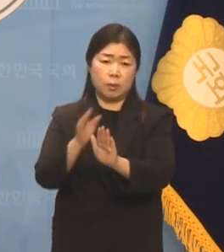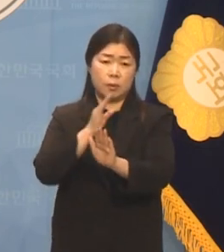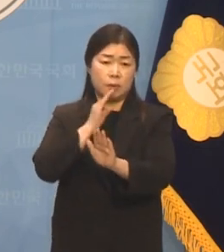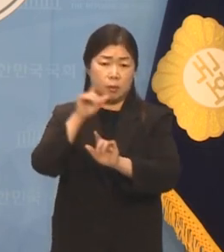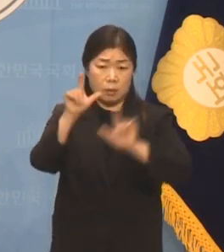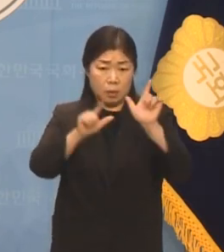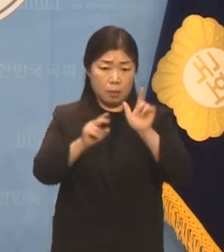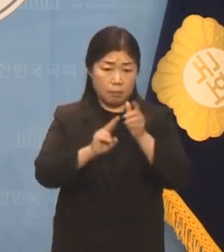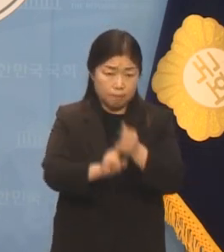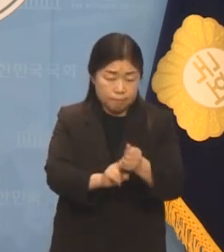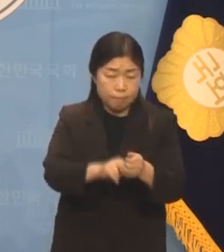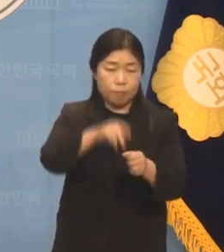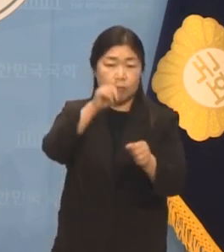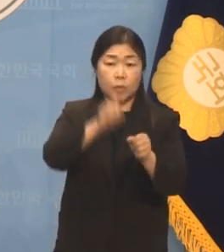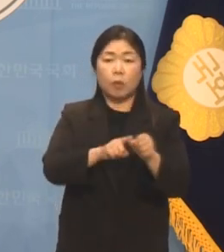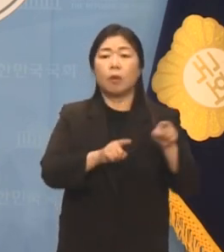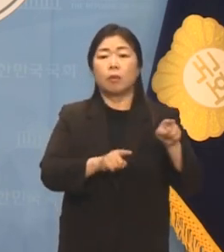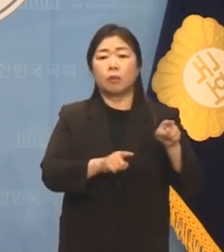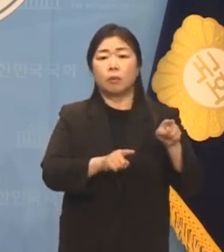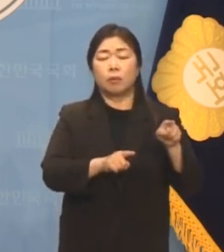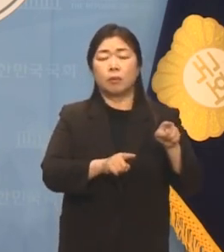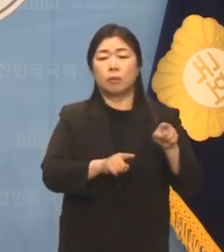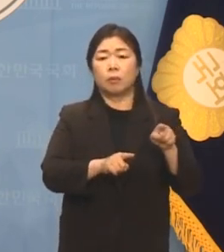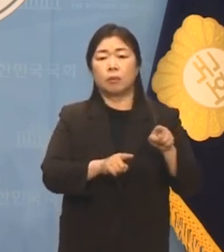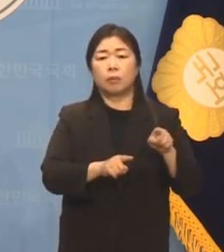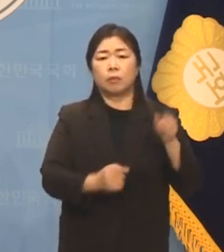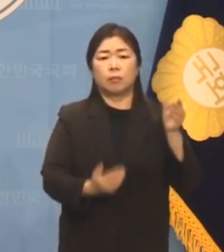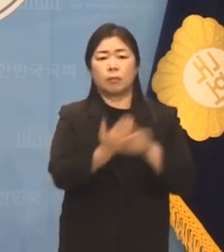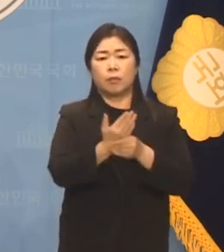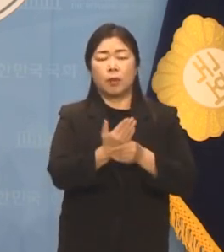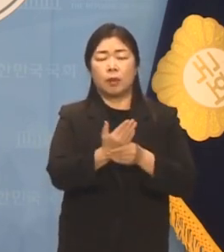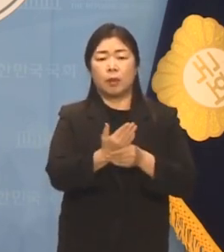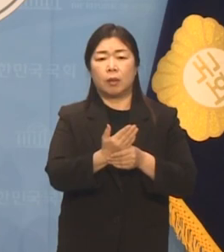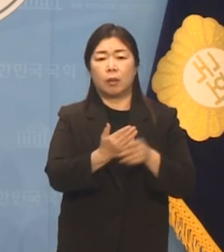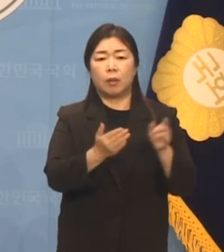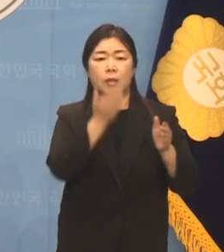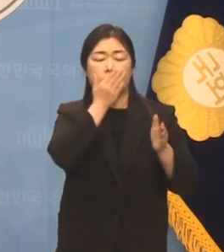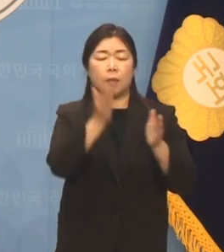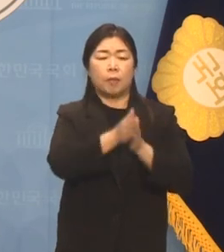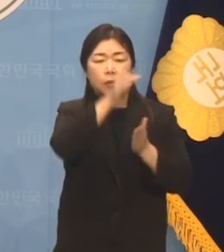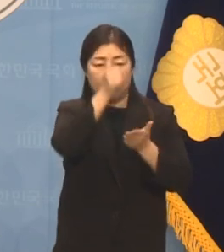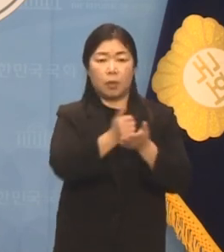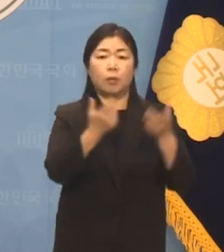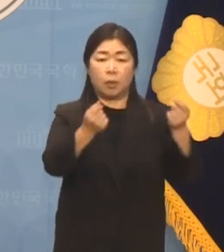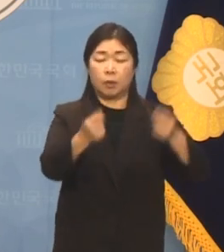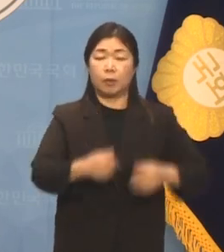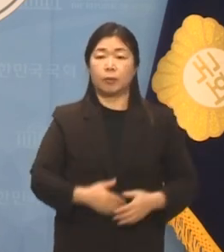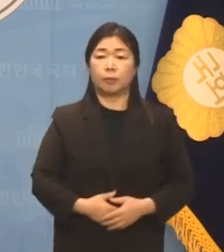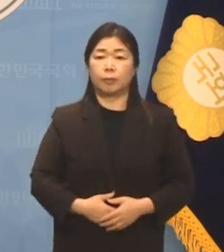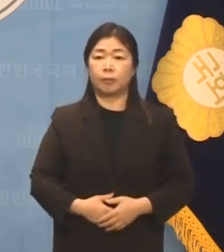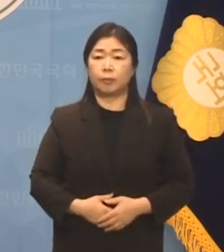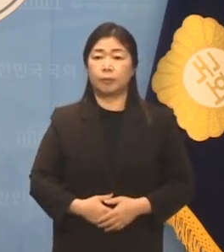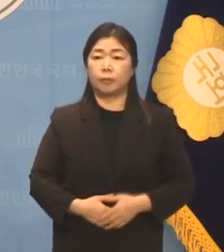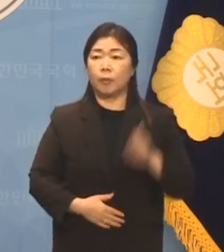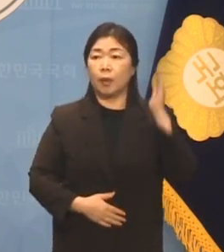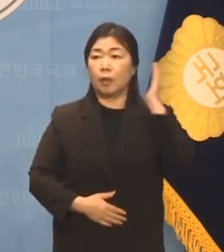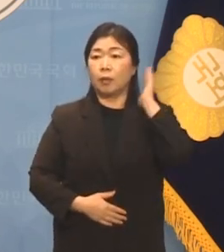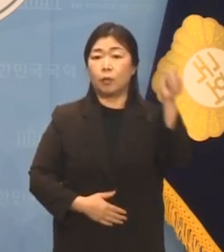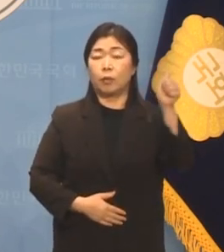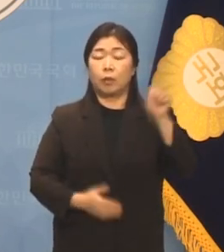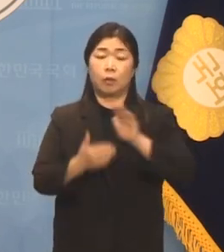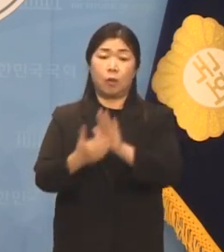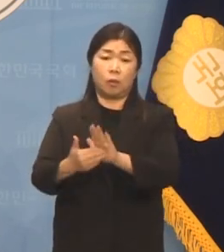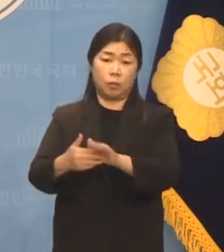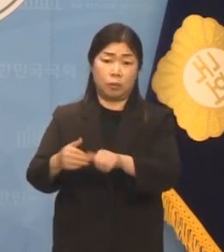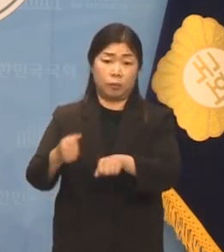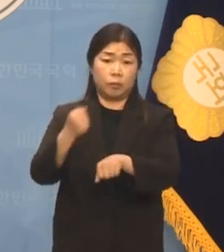비열한 정권이 참사의 공범이자 책임자입니다. 대통령이 끝내 거부권을